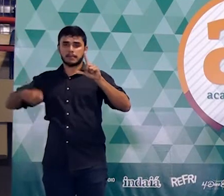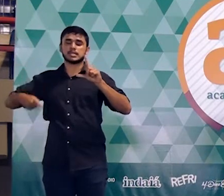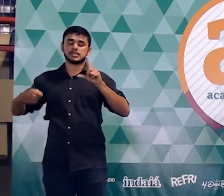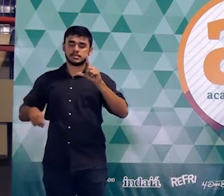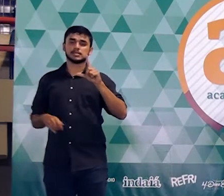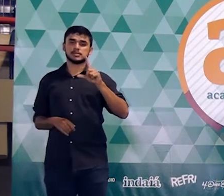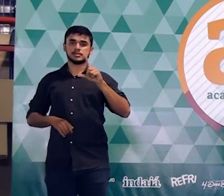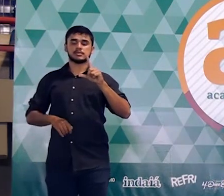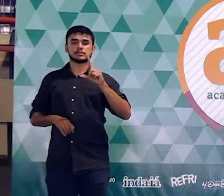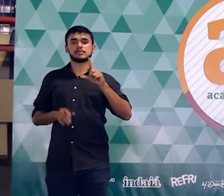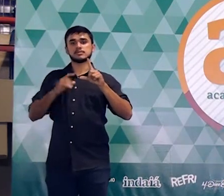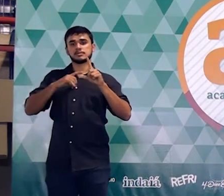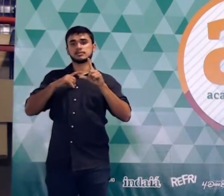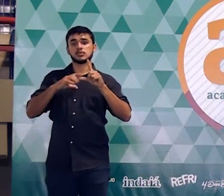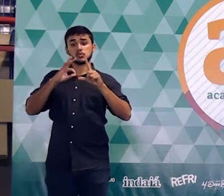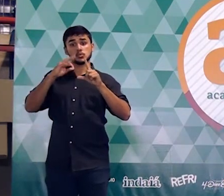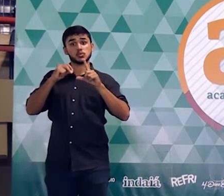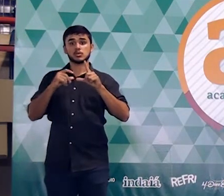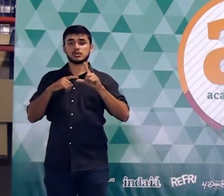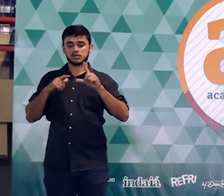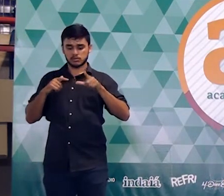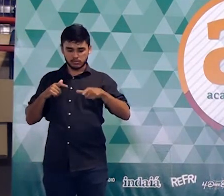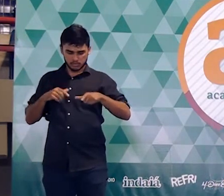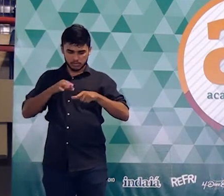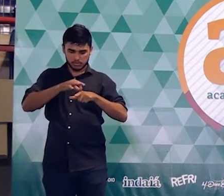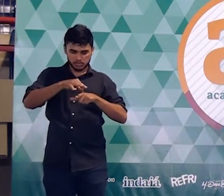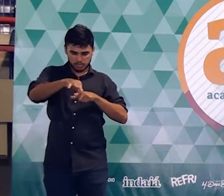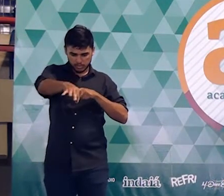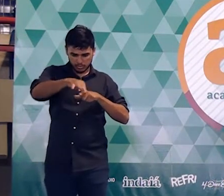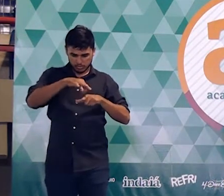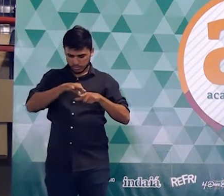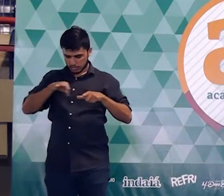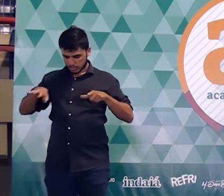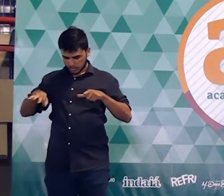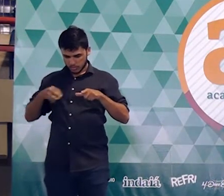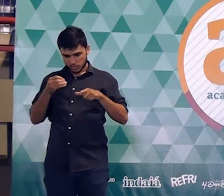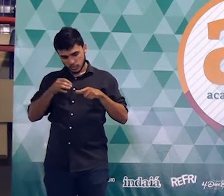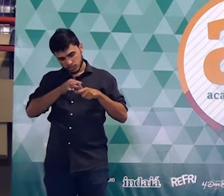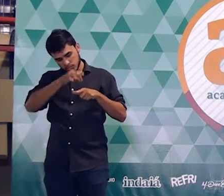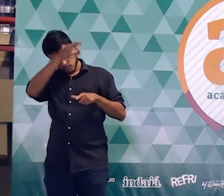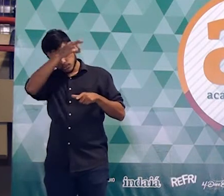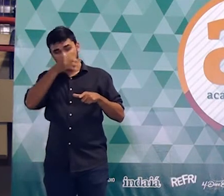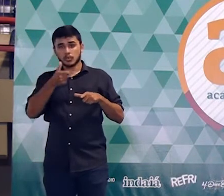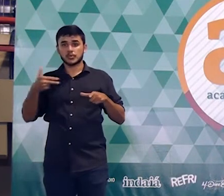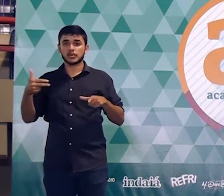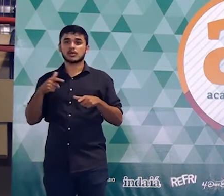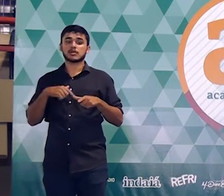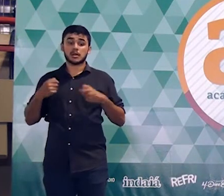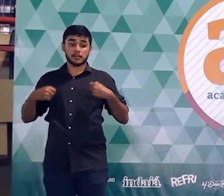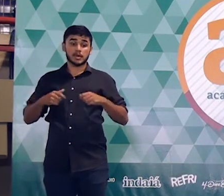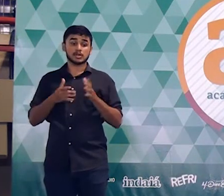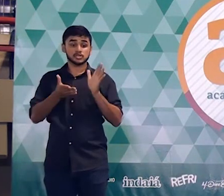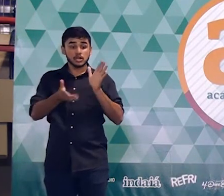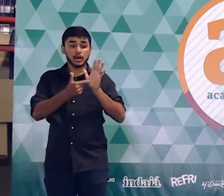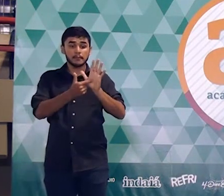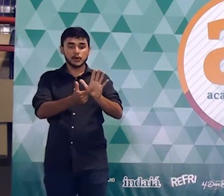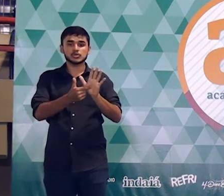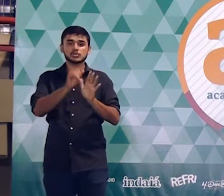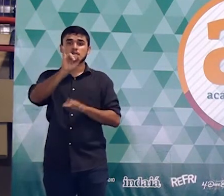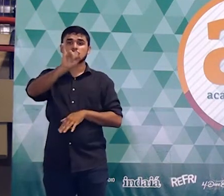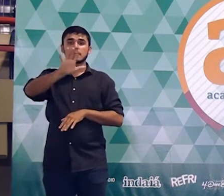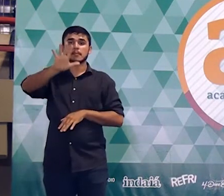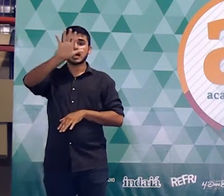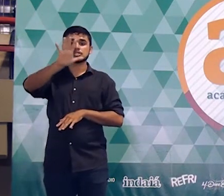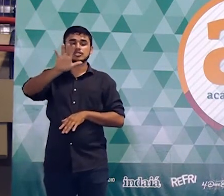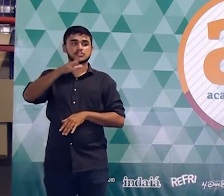largura, eu preciso saber altura. E a figura, ela já é responsável por indicar todas essas informações. Certo?